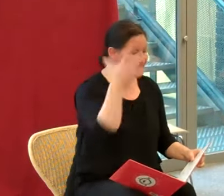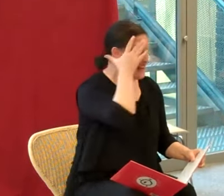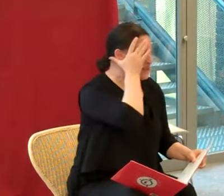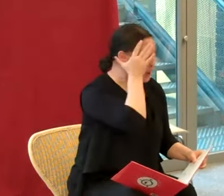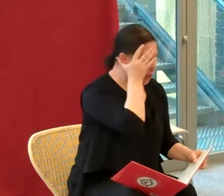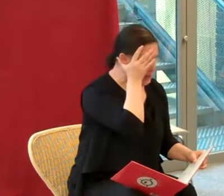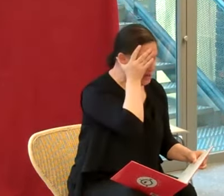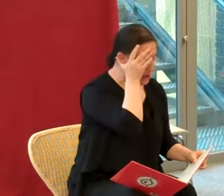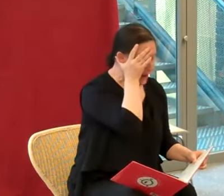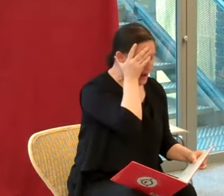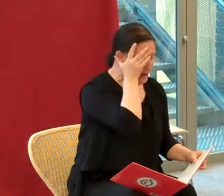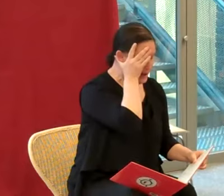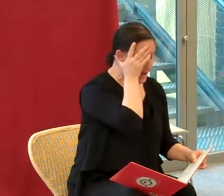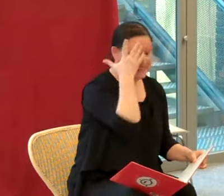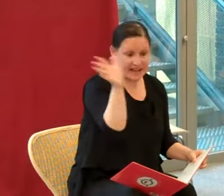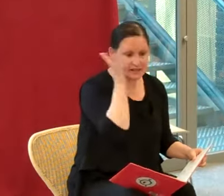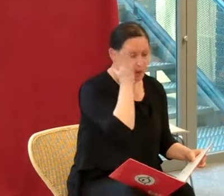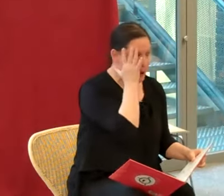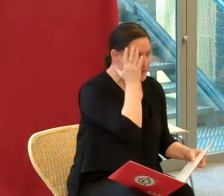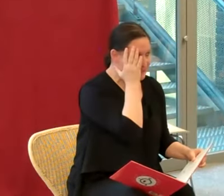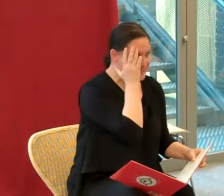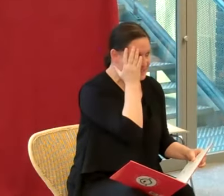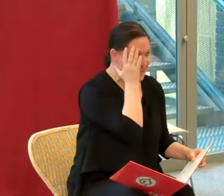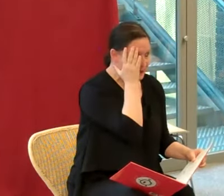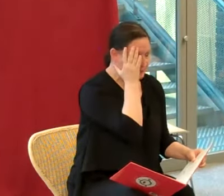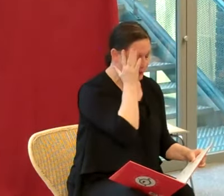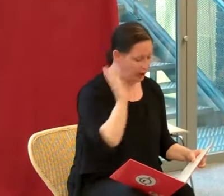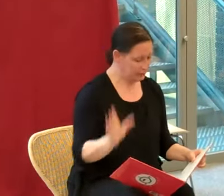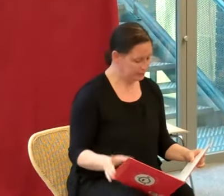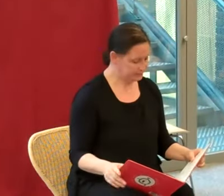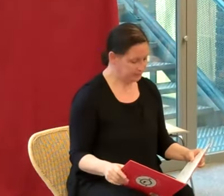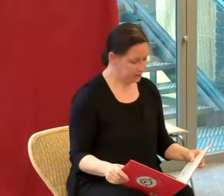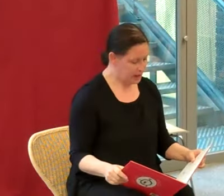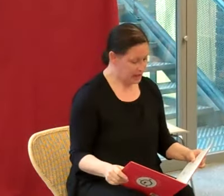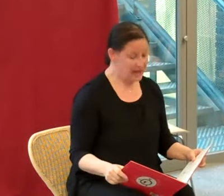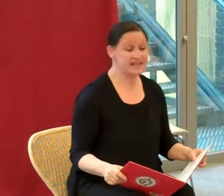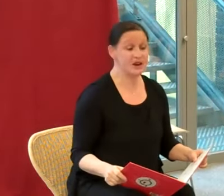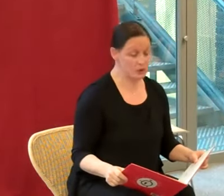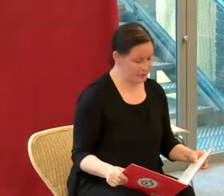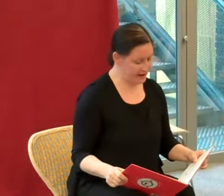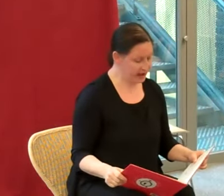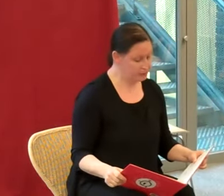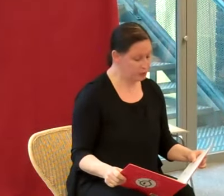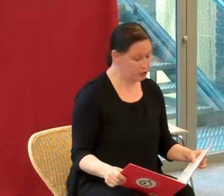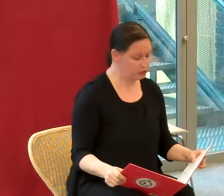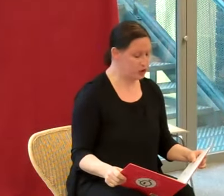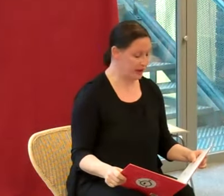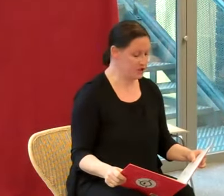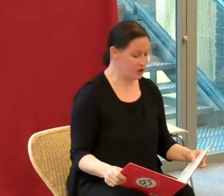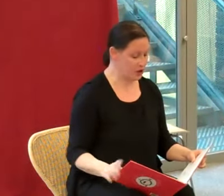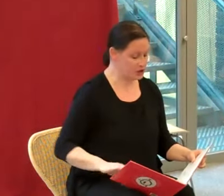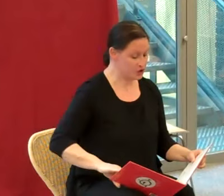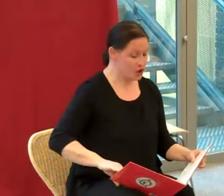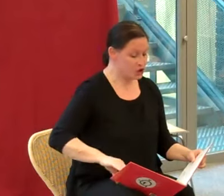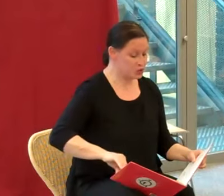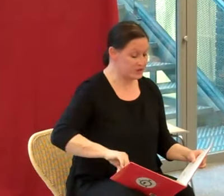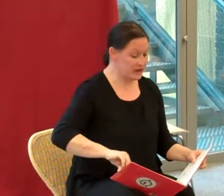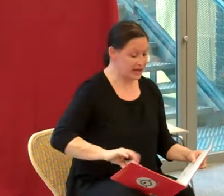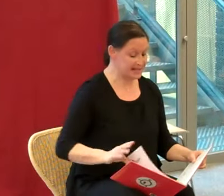Était-ce leur premier Noël ? Était-ce leur premier festin ? Oh ! » Ils en convèrent un peu l'eau de leur ignorance, suivirent les